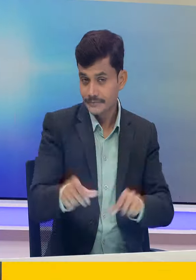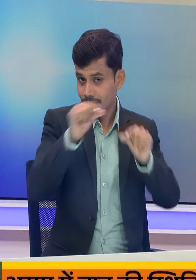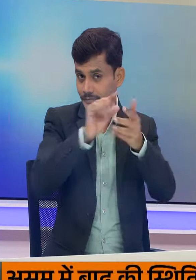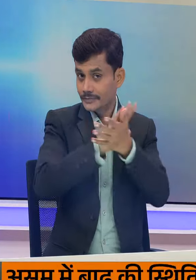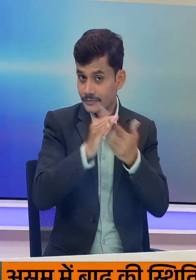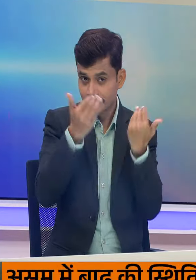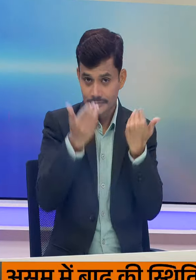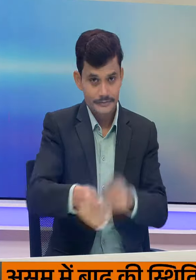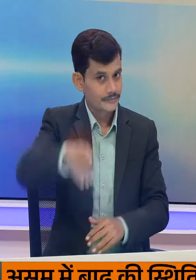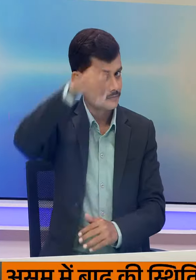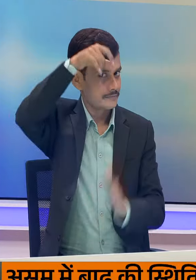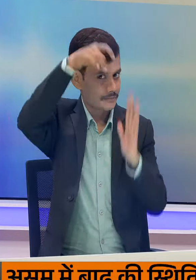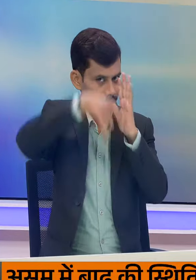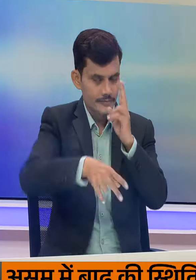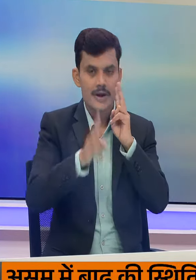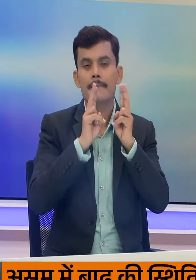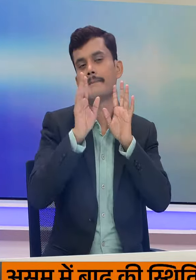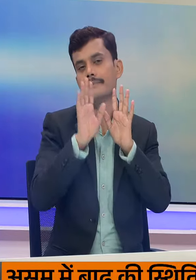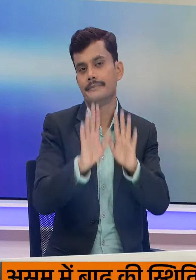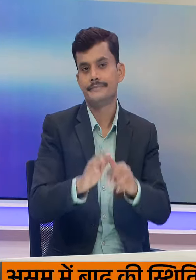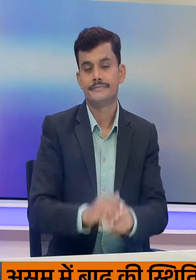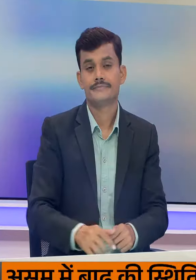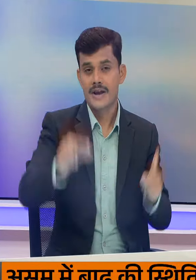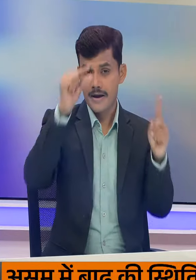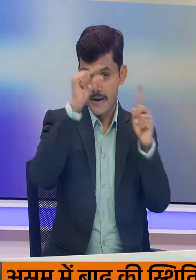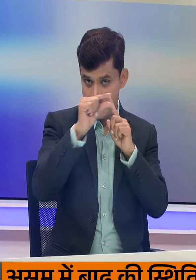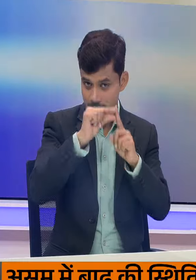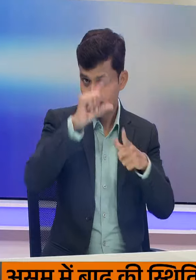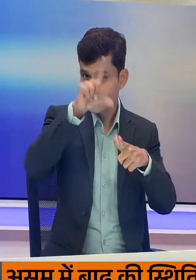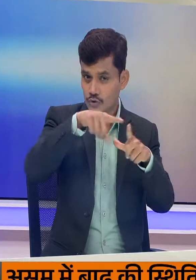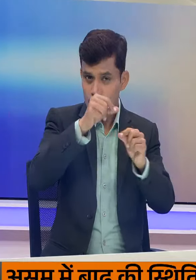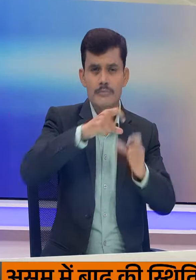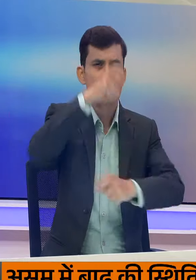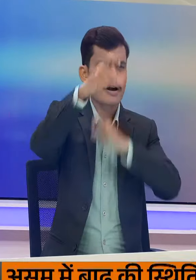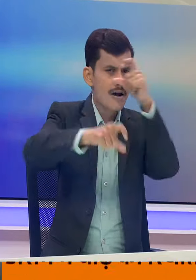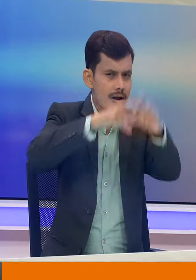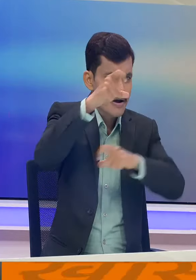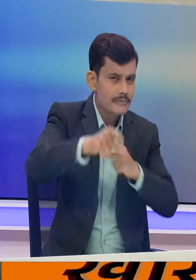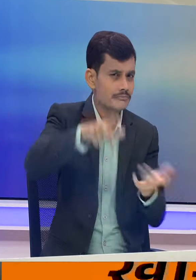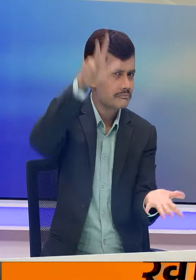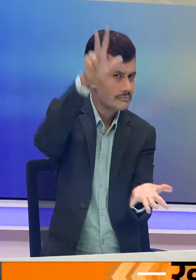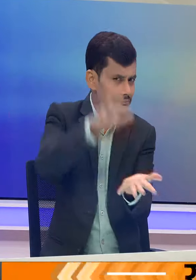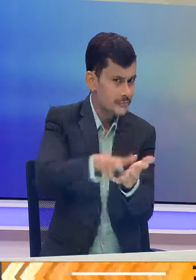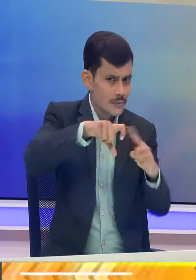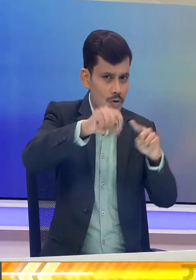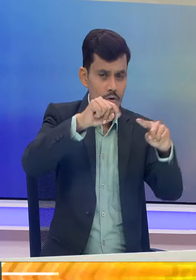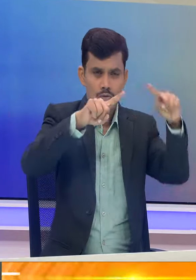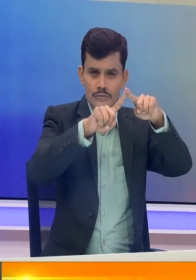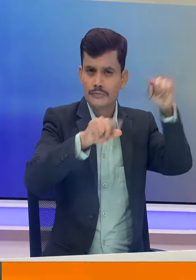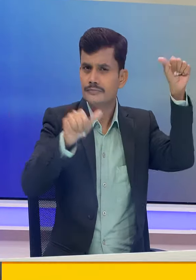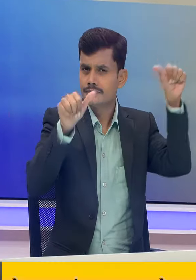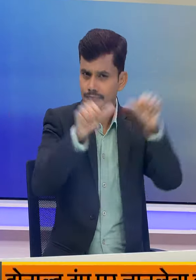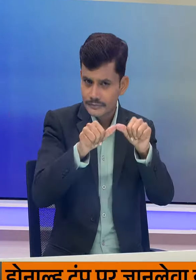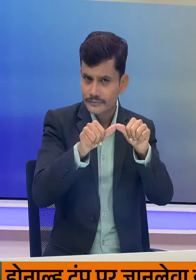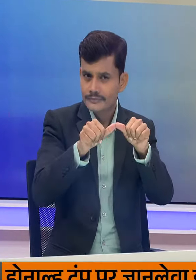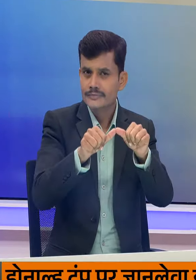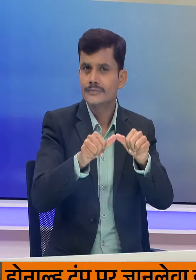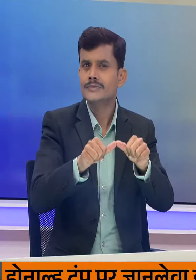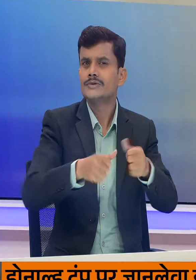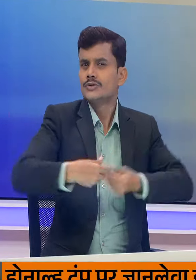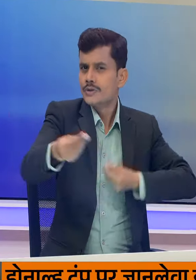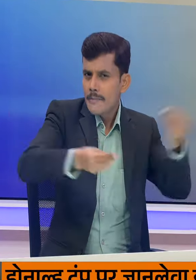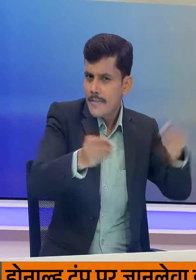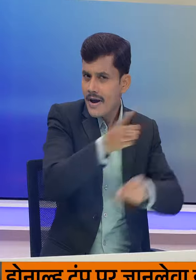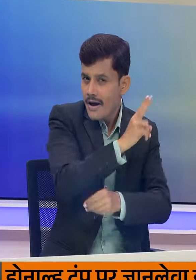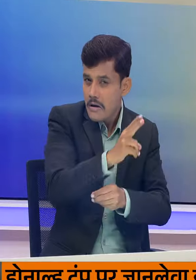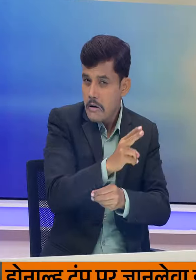बाद अब खबरों में विस्तार से बात करते हैं निजी कंपनियों में आरक्षण मामले में प्राइवेट सेक्टर की कंपनियों और उद्योग जगत के